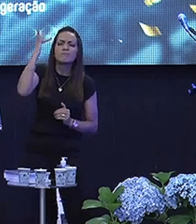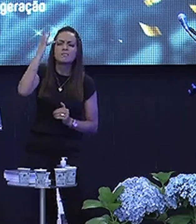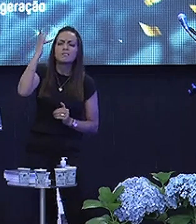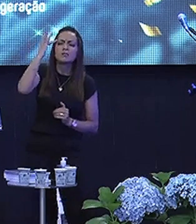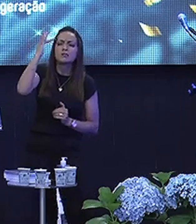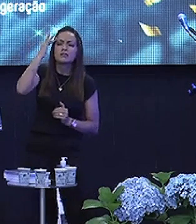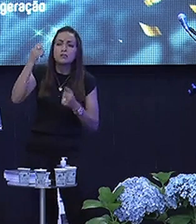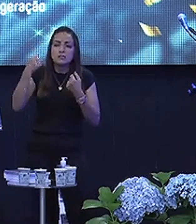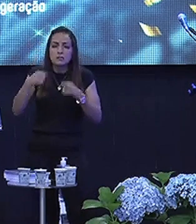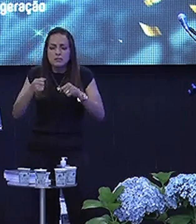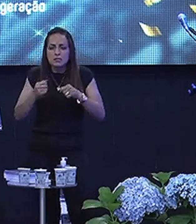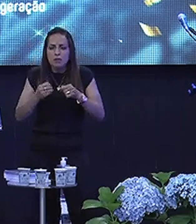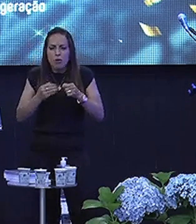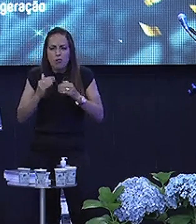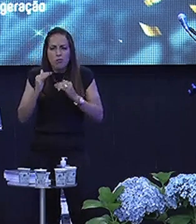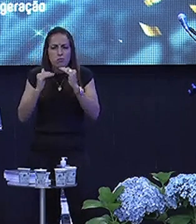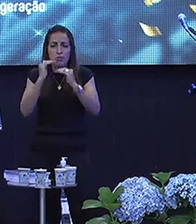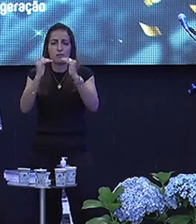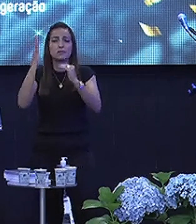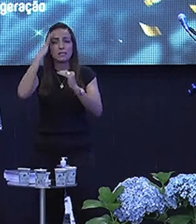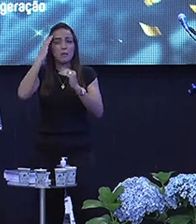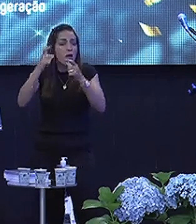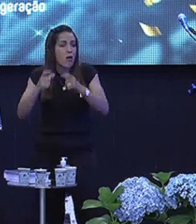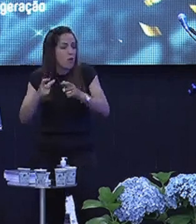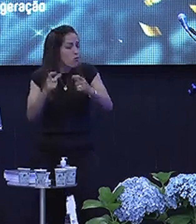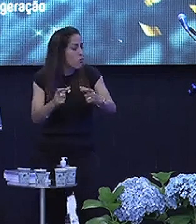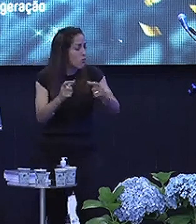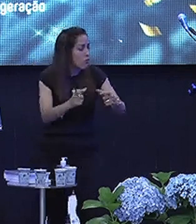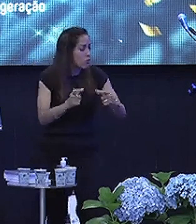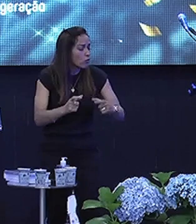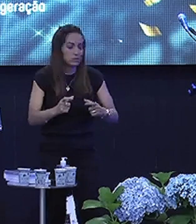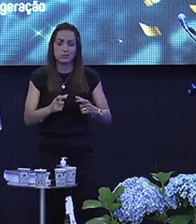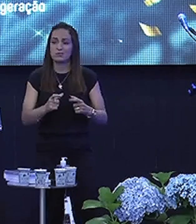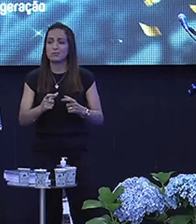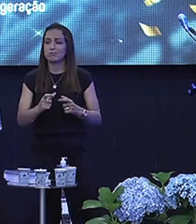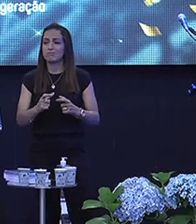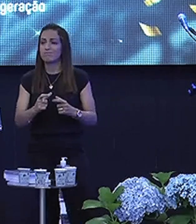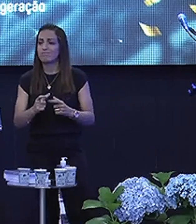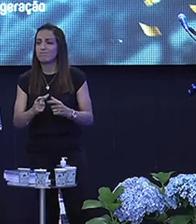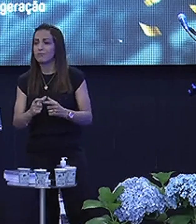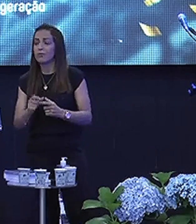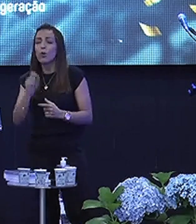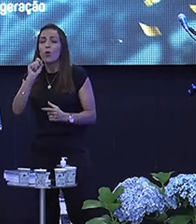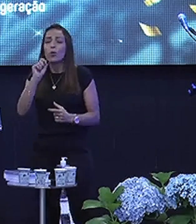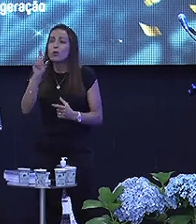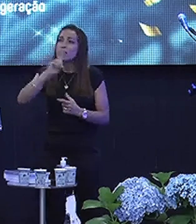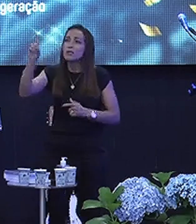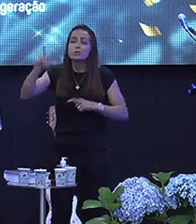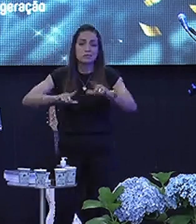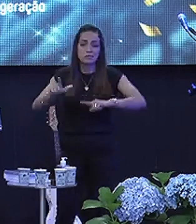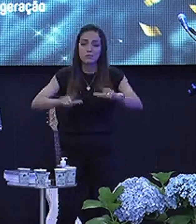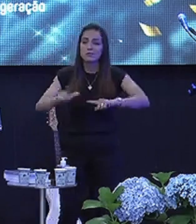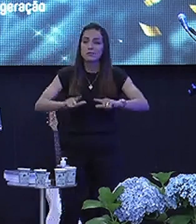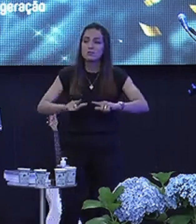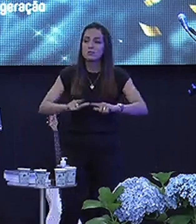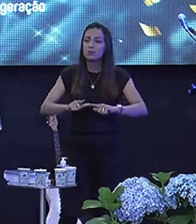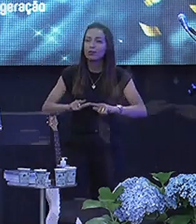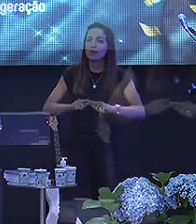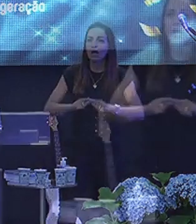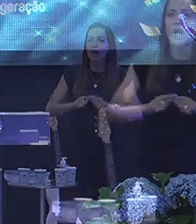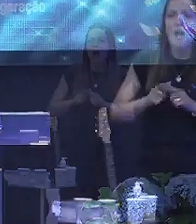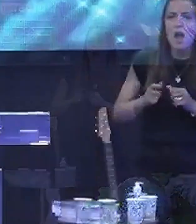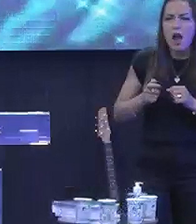Tem a ver Com discernir Processos Saber onde eu estou Entende? Saber o que Deus Está trabalhando Sabe aquela questão Da